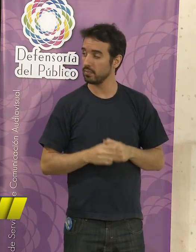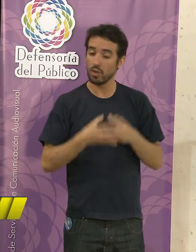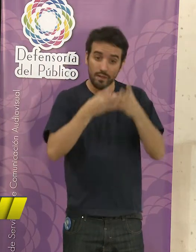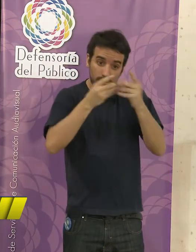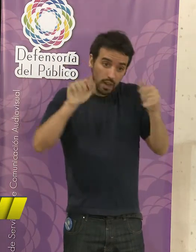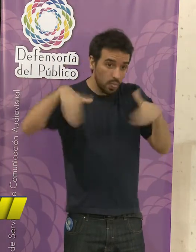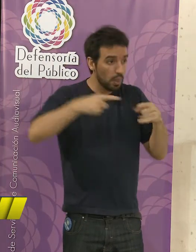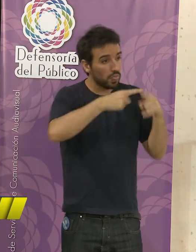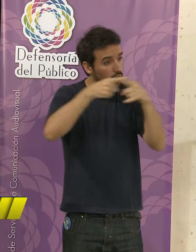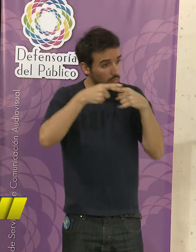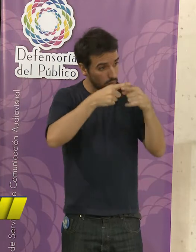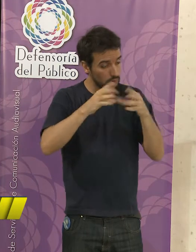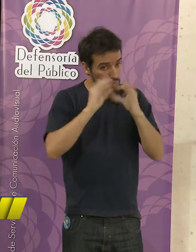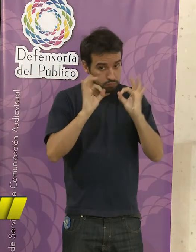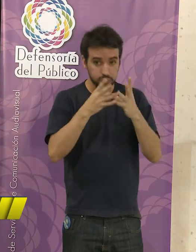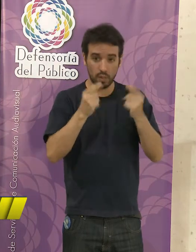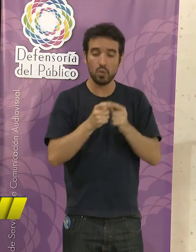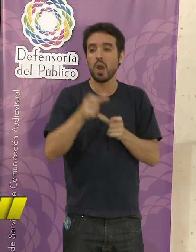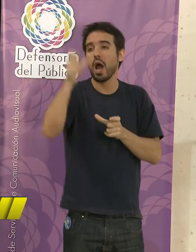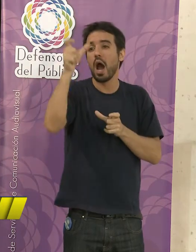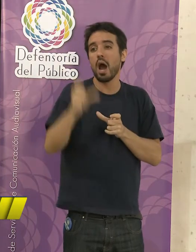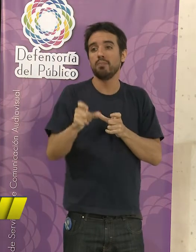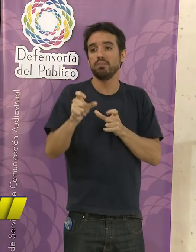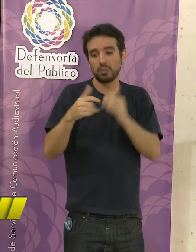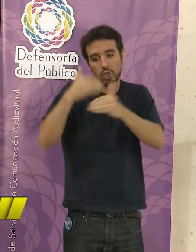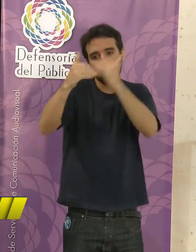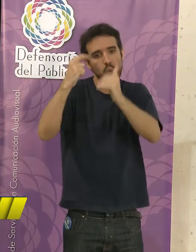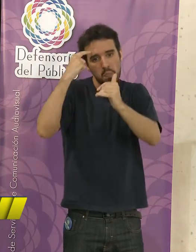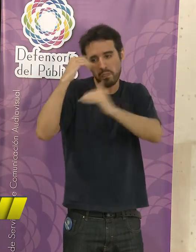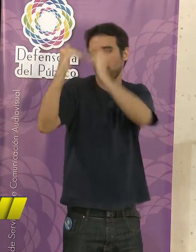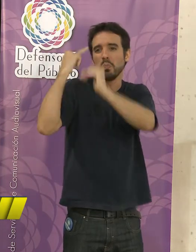la persona, sería todo un proceso muy largo,